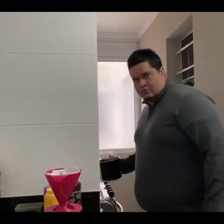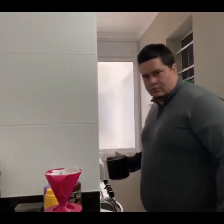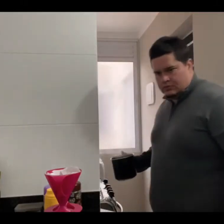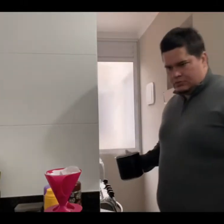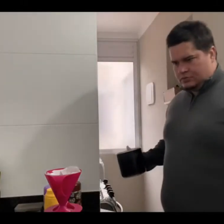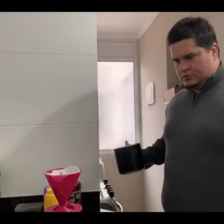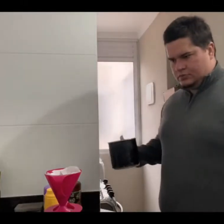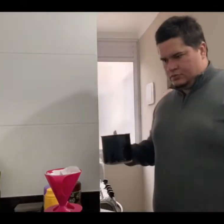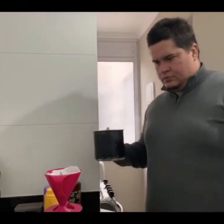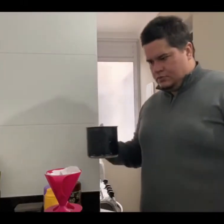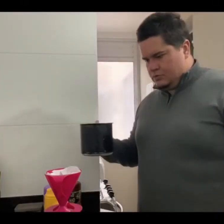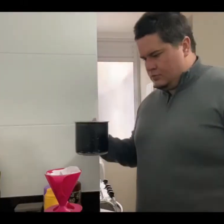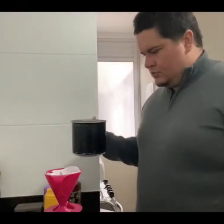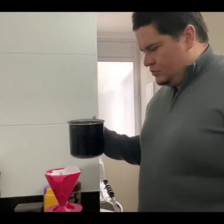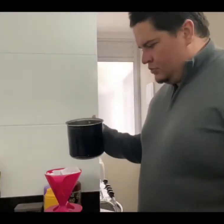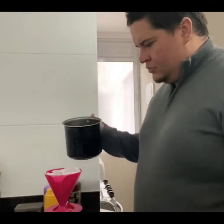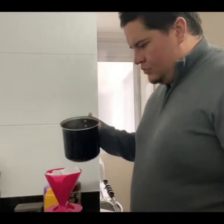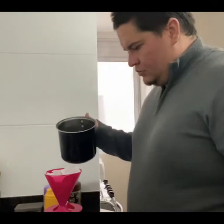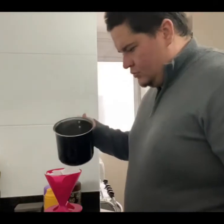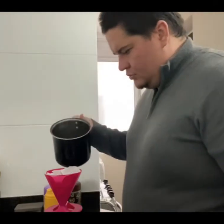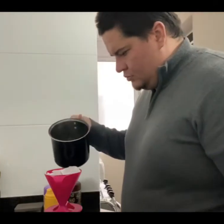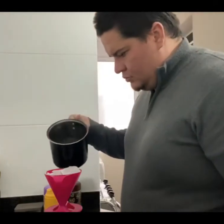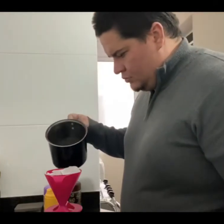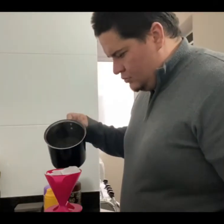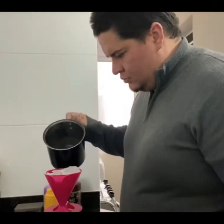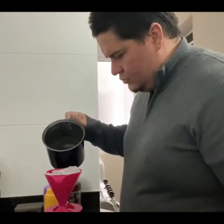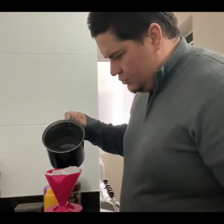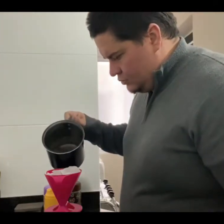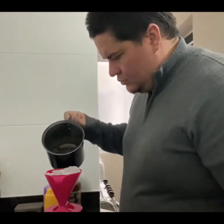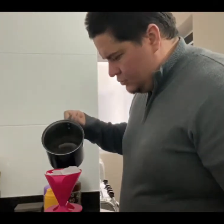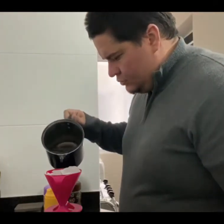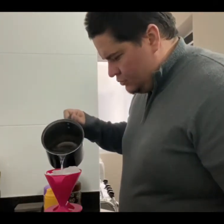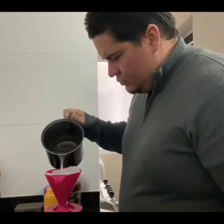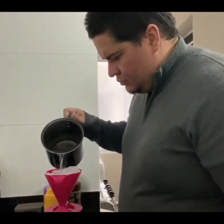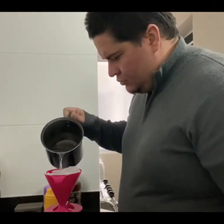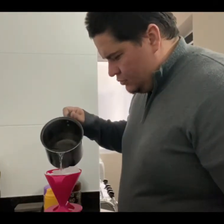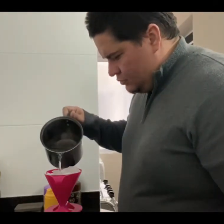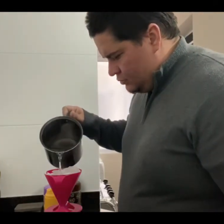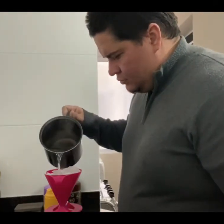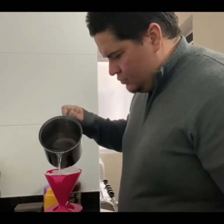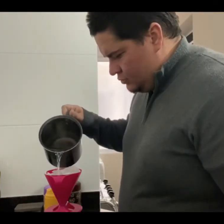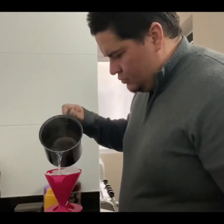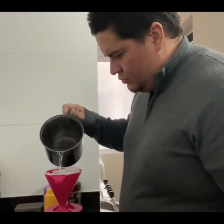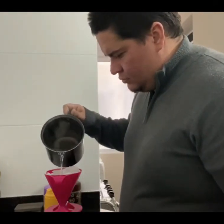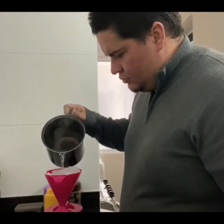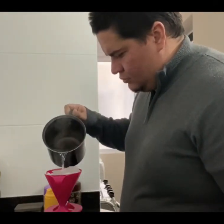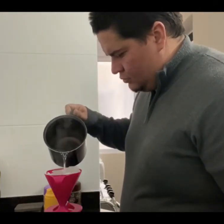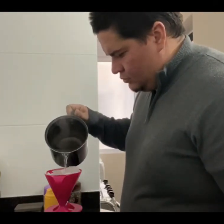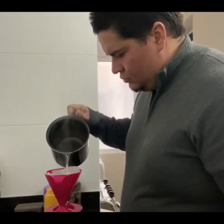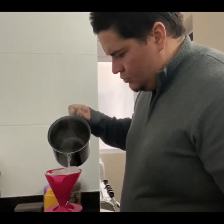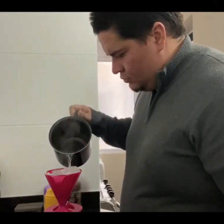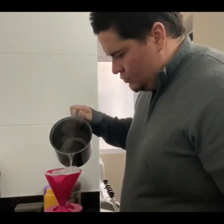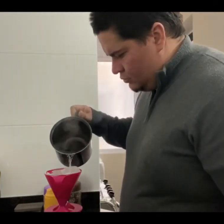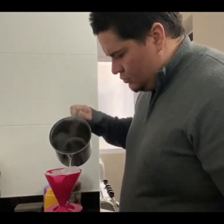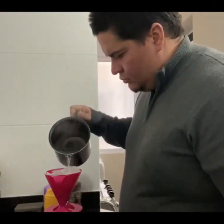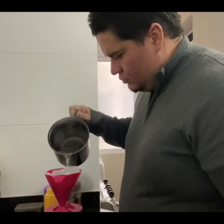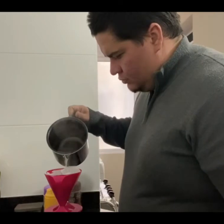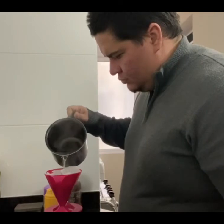cabelos pretos e curtos, com uma pequena barba abaixo do queixo. Ele usa uma blusa cinza e está na cozinha de sua casa passando um café.